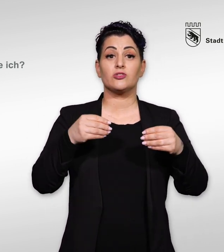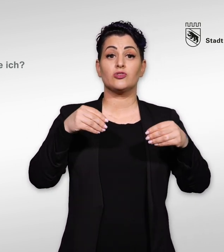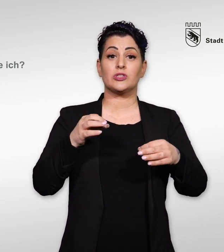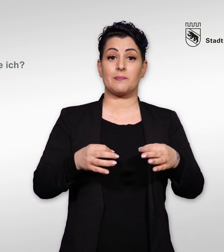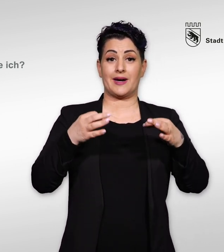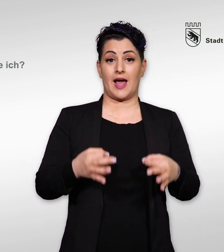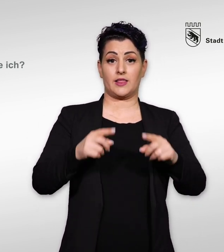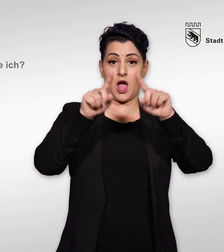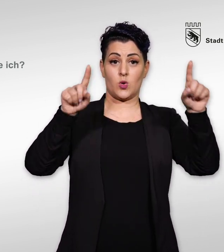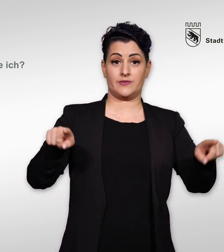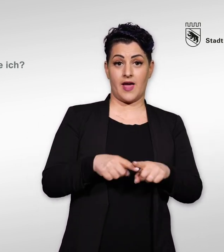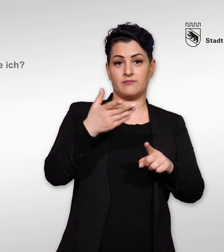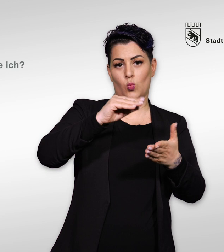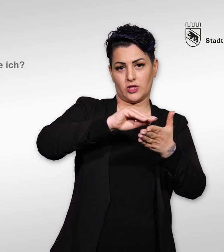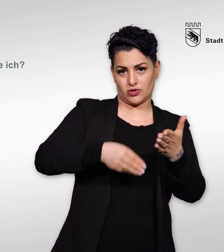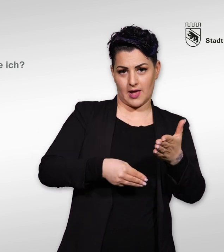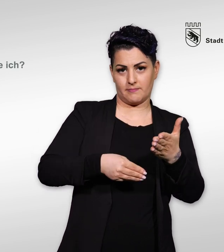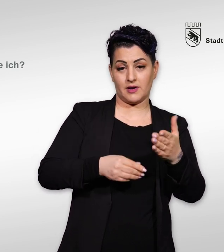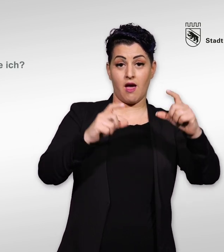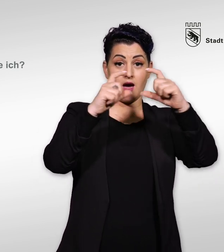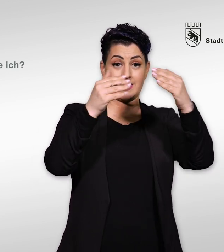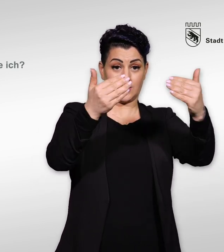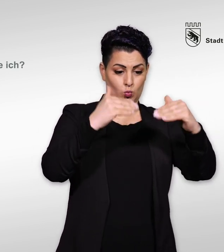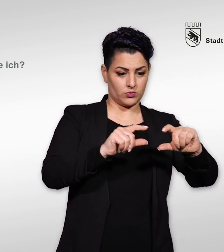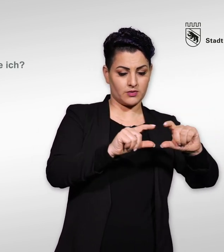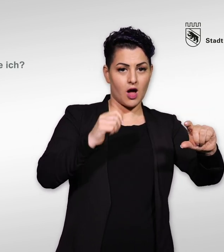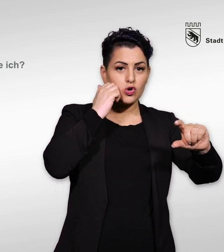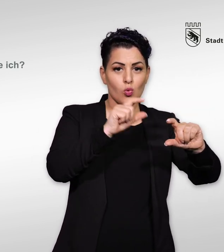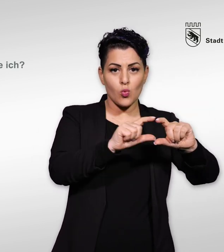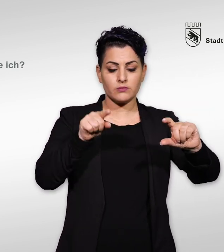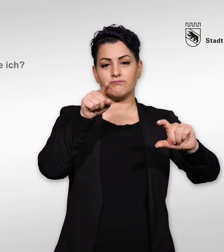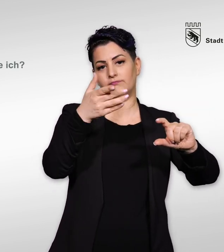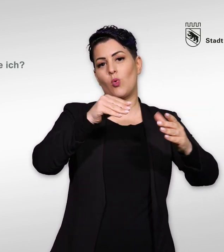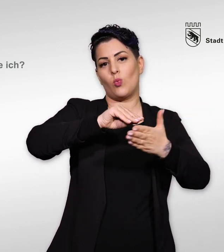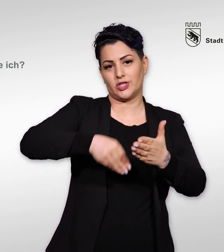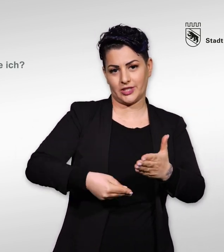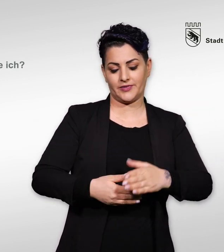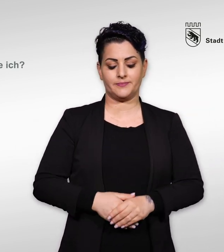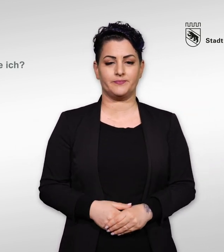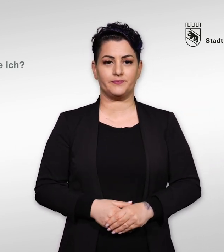Unterschreiben Sie nun den Stimmrechtsausweis. Unter Ihrer Adresse hat es ein Feld für Ihre Unterschrift.